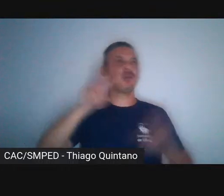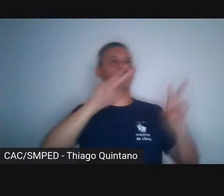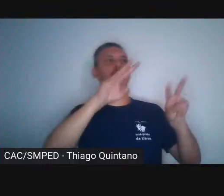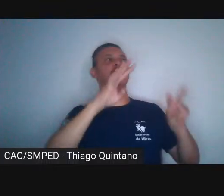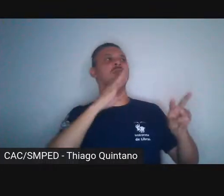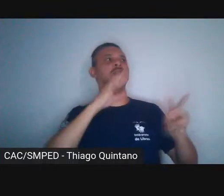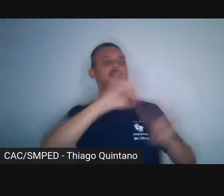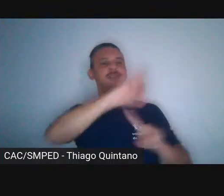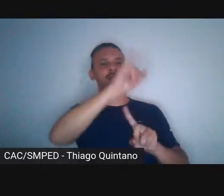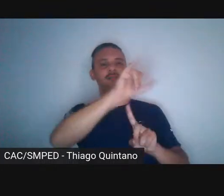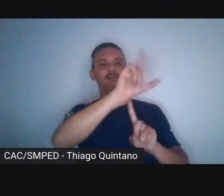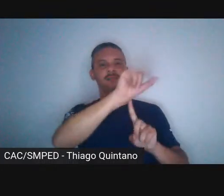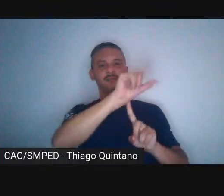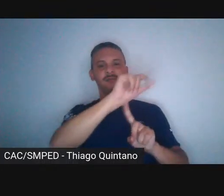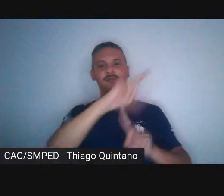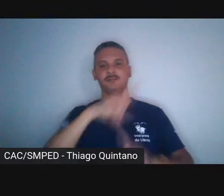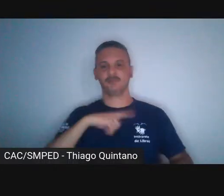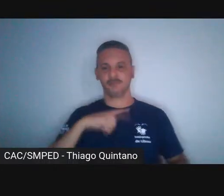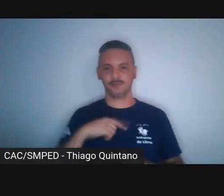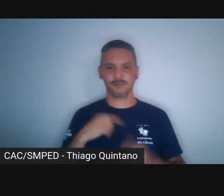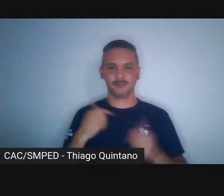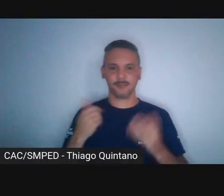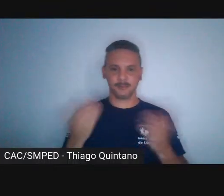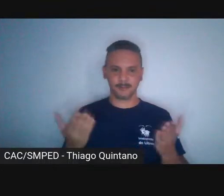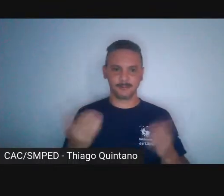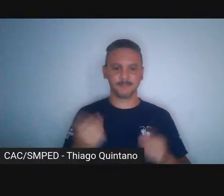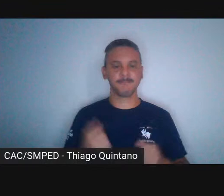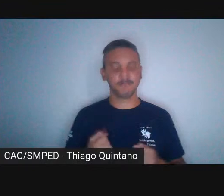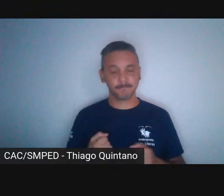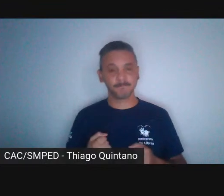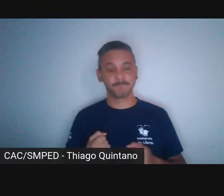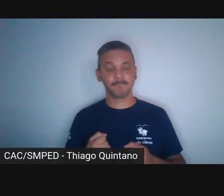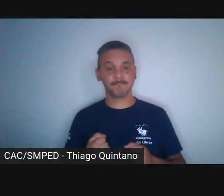ao mesmo tempo, é praticamente um iceberg, quer dizer, um iceberg